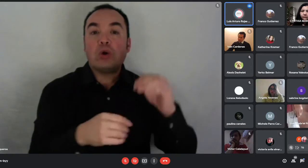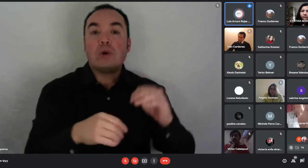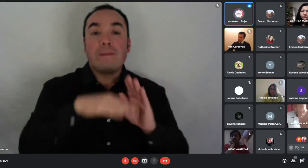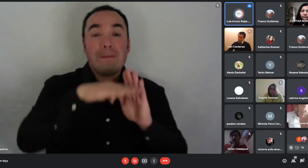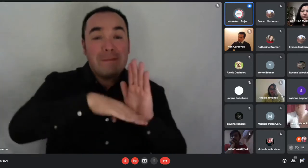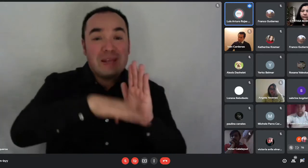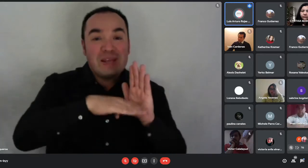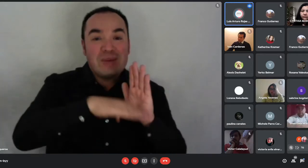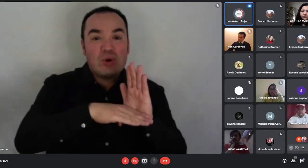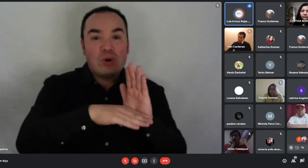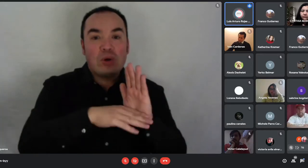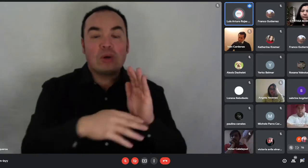Para el tramo 2.